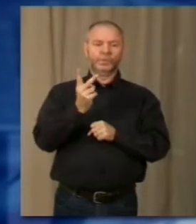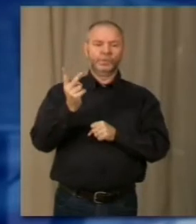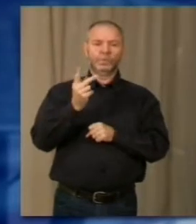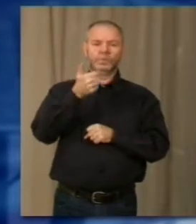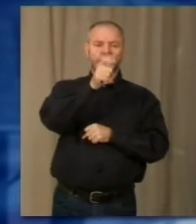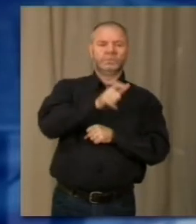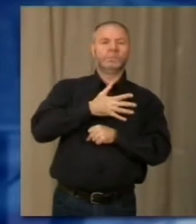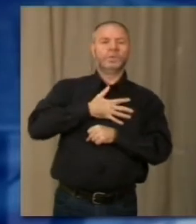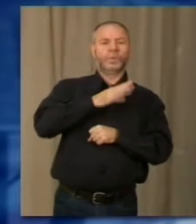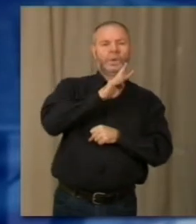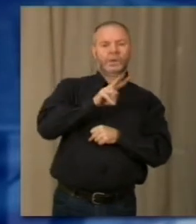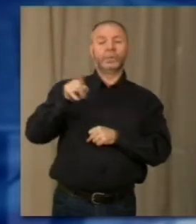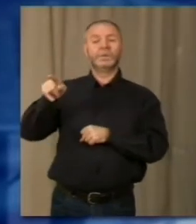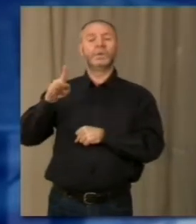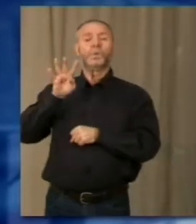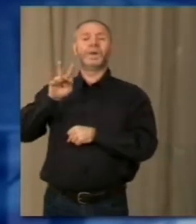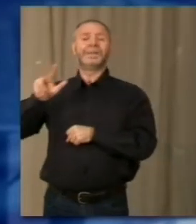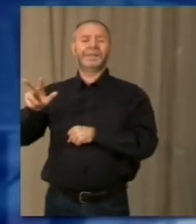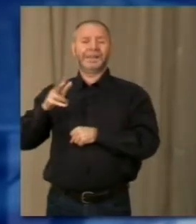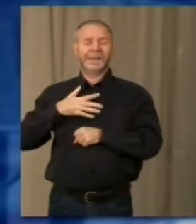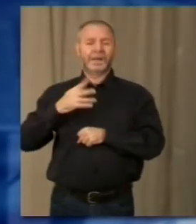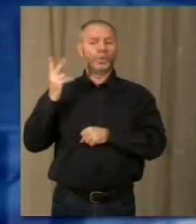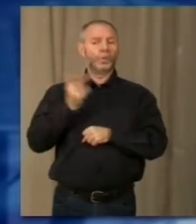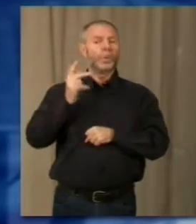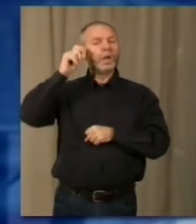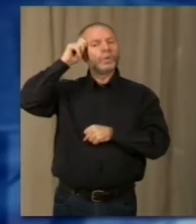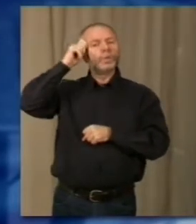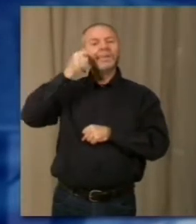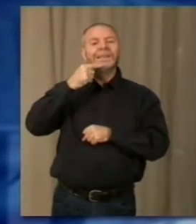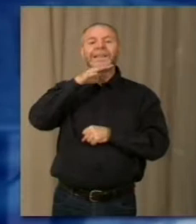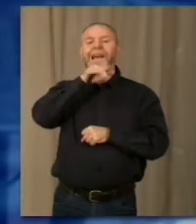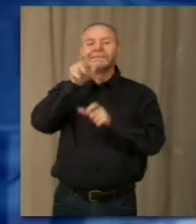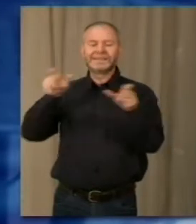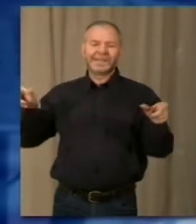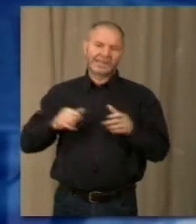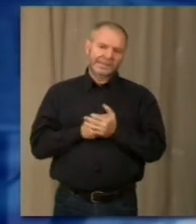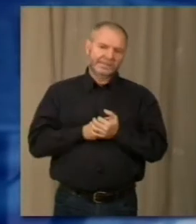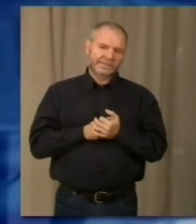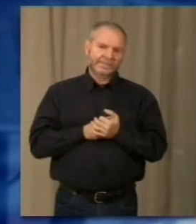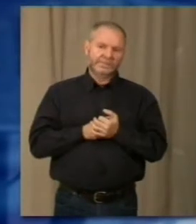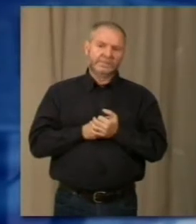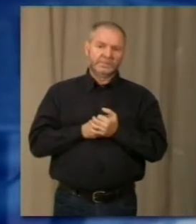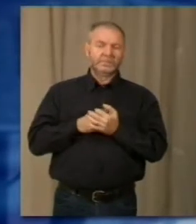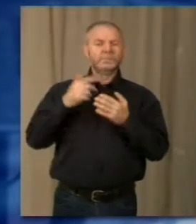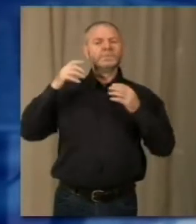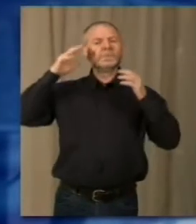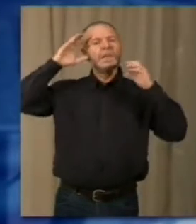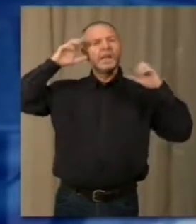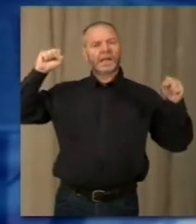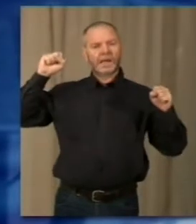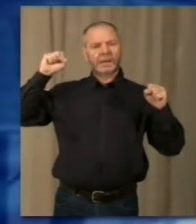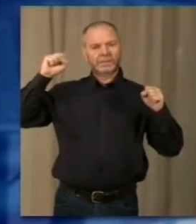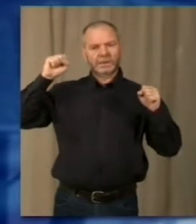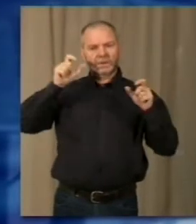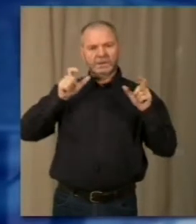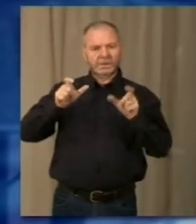42 anni e Anna Cena di 43, i due truffatori degli anziani. I carabinieri del nucleo investigativo del capitano Giovanni della Sala li ha